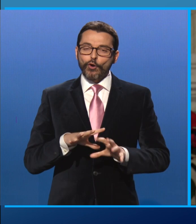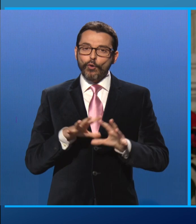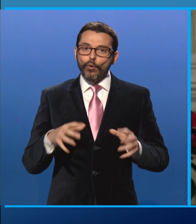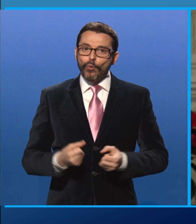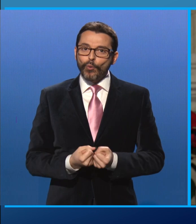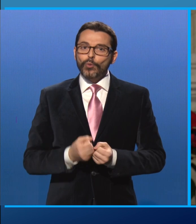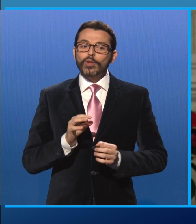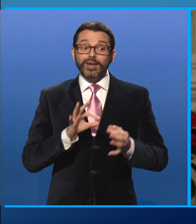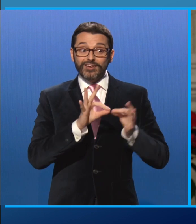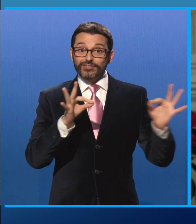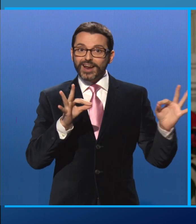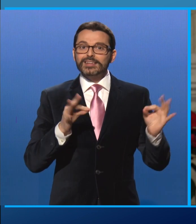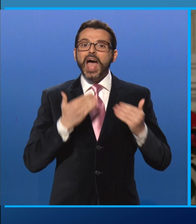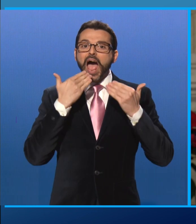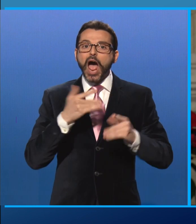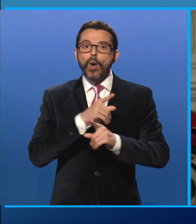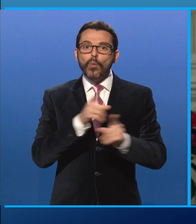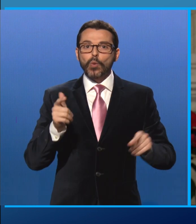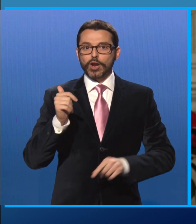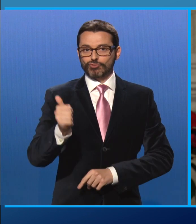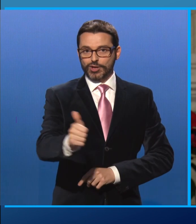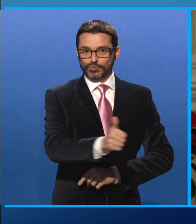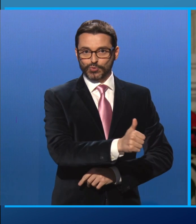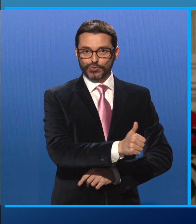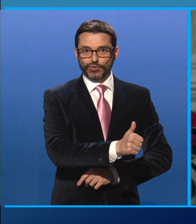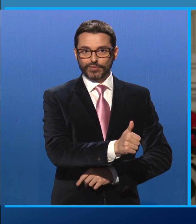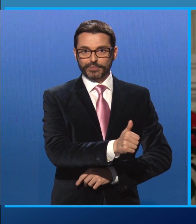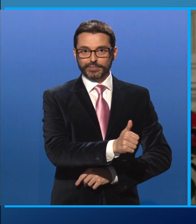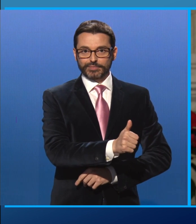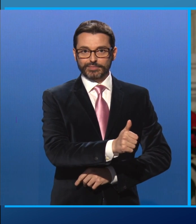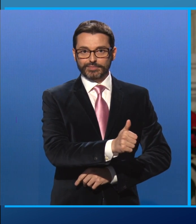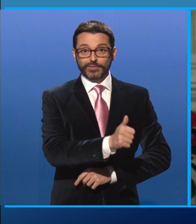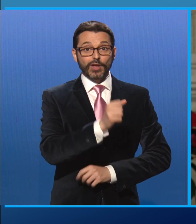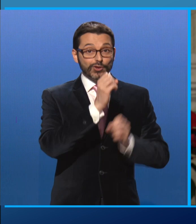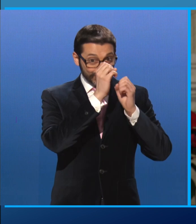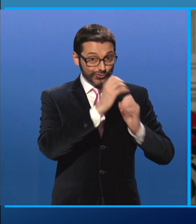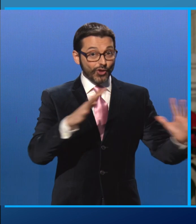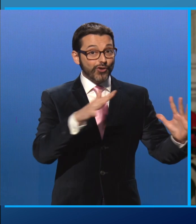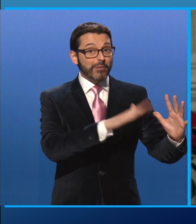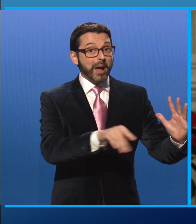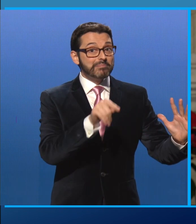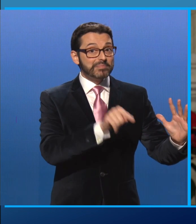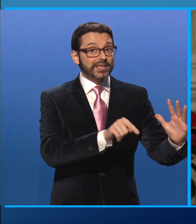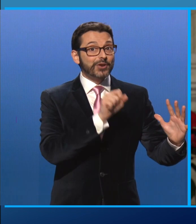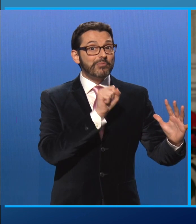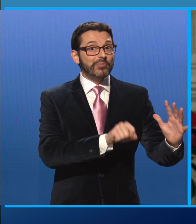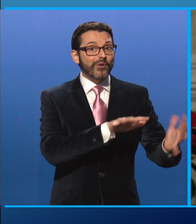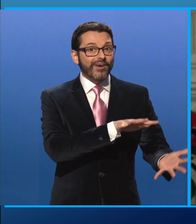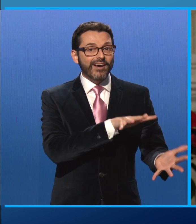e rivolgendolo a ciascuno di voi, perché i sogni dei bambini possano costruire il futuro della nostra